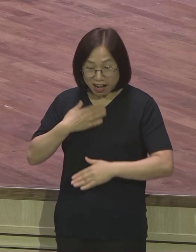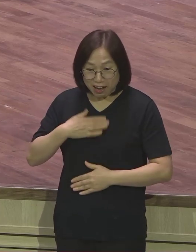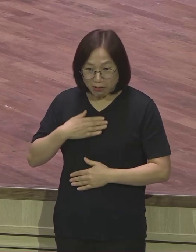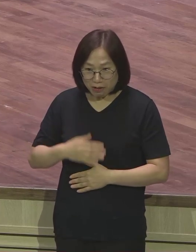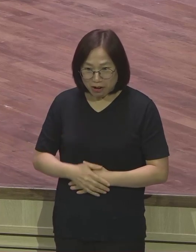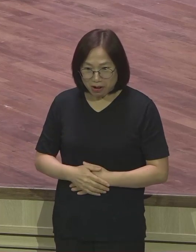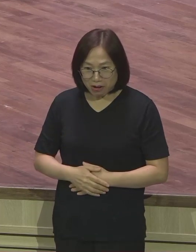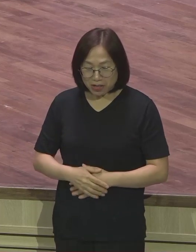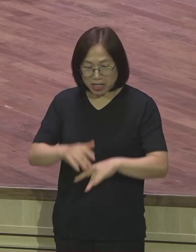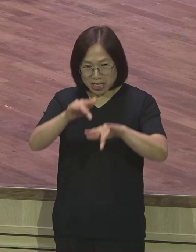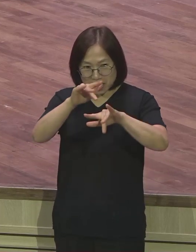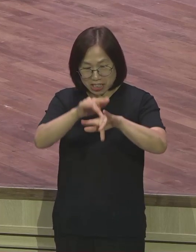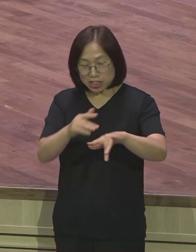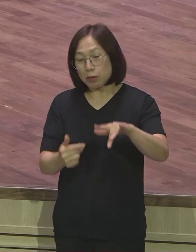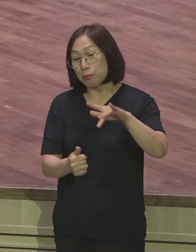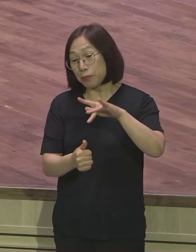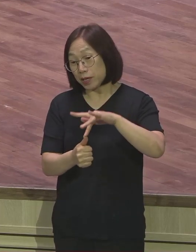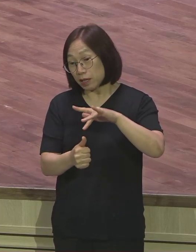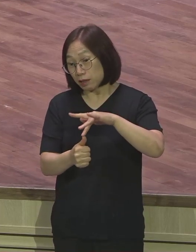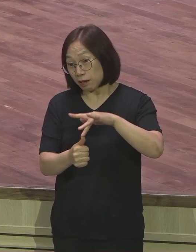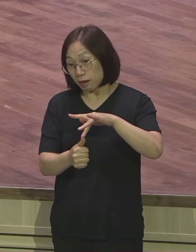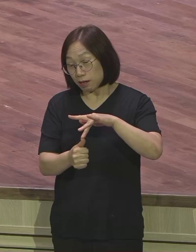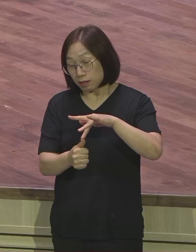귀신의 빙이 됐다는 것은 귀신 목소리를 내는 거예요.